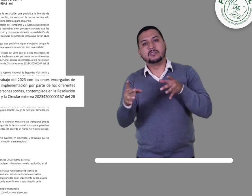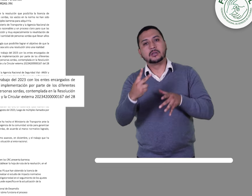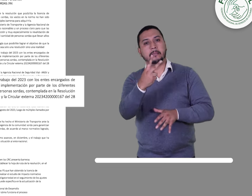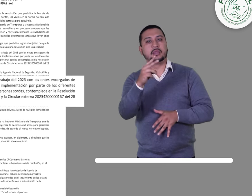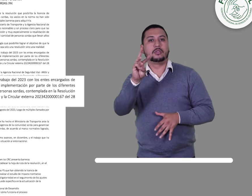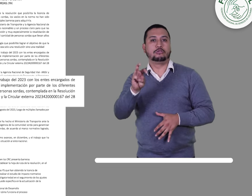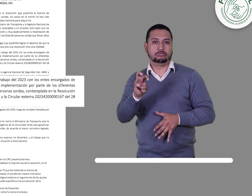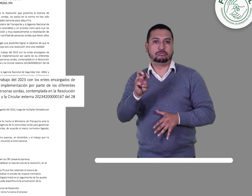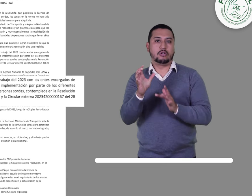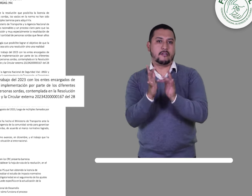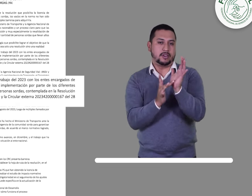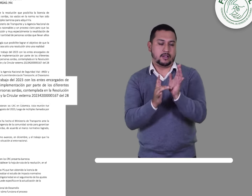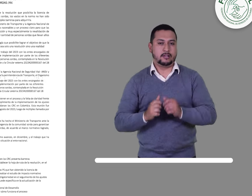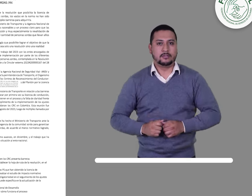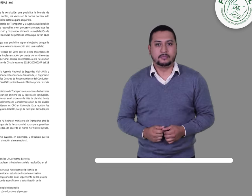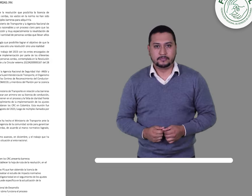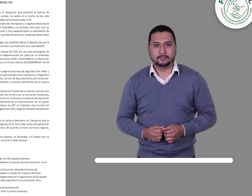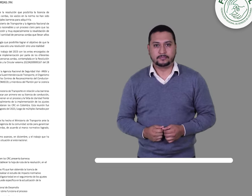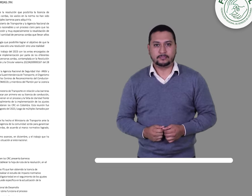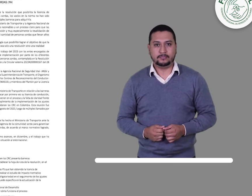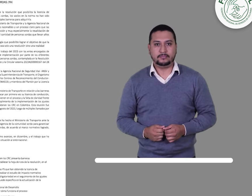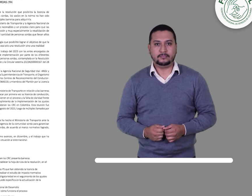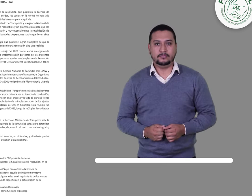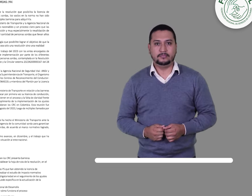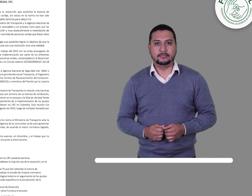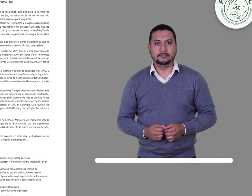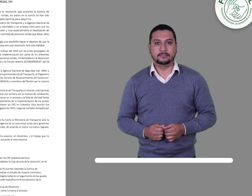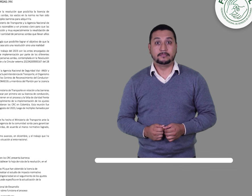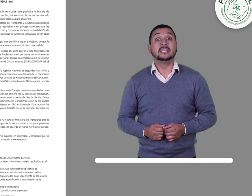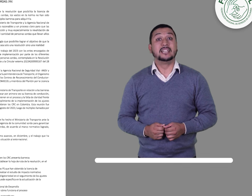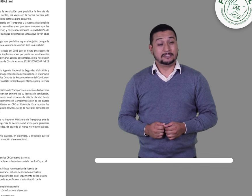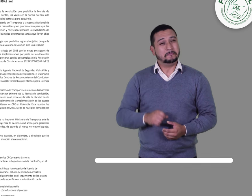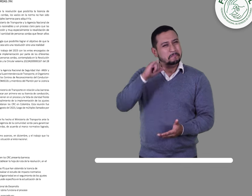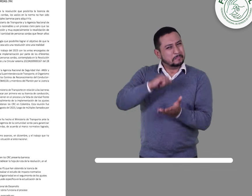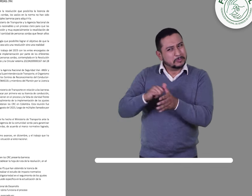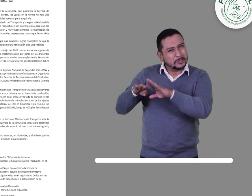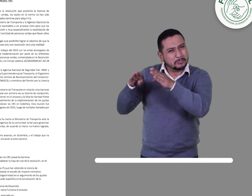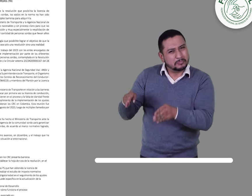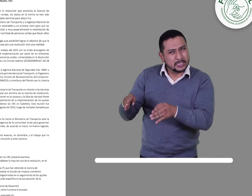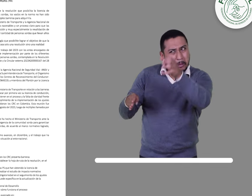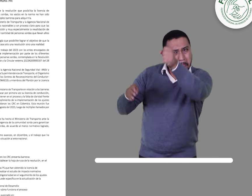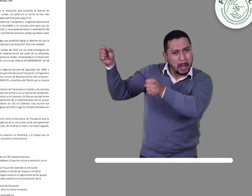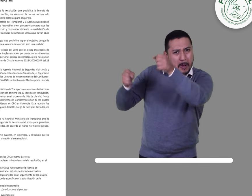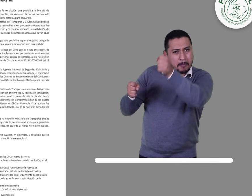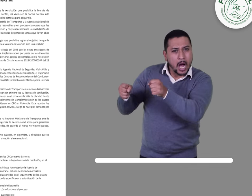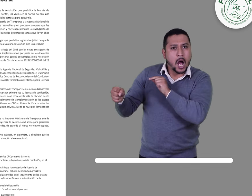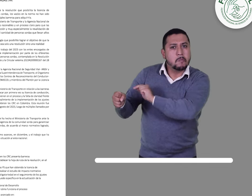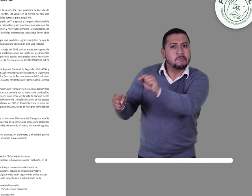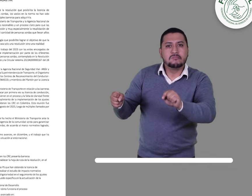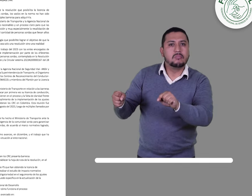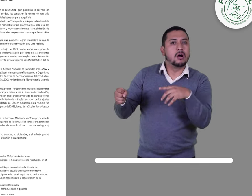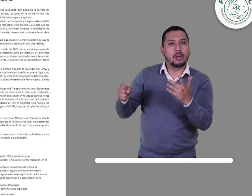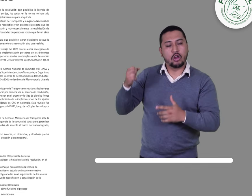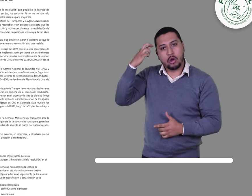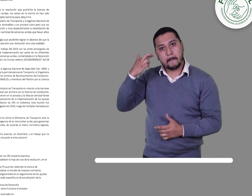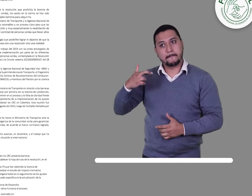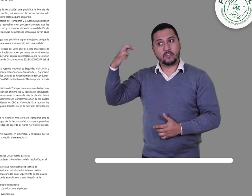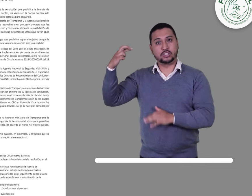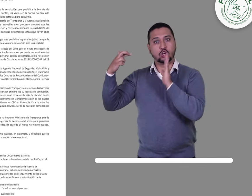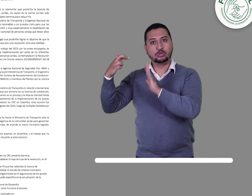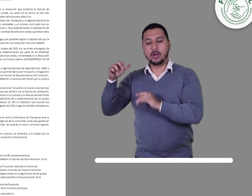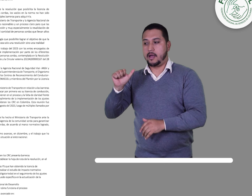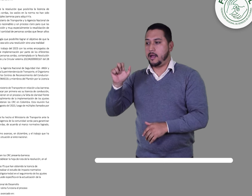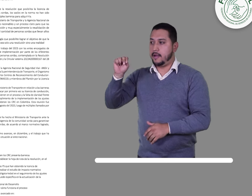28 de abril de 2023. El espacio de reunión fue liderado por profesionales de la Agencia Nacional de Seguridad Vial